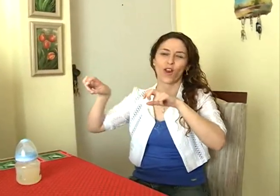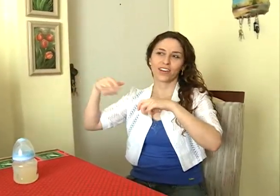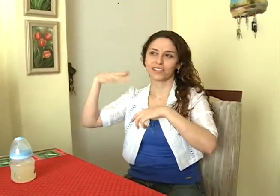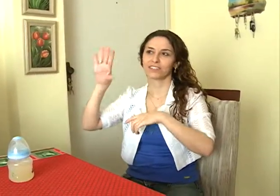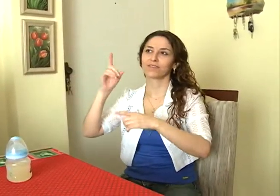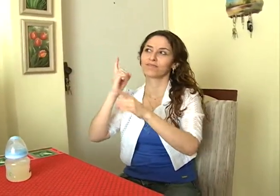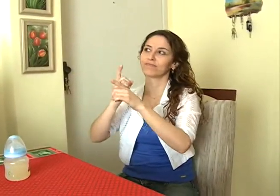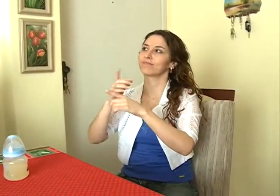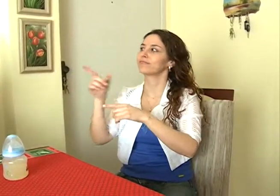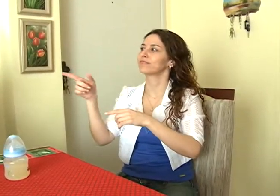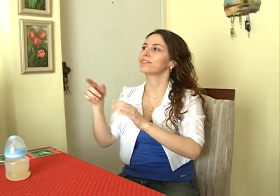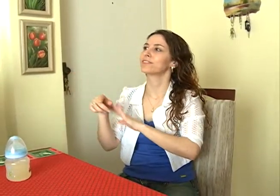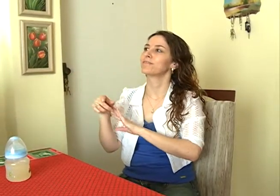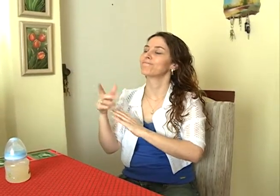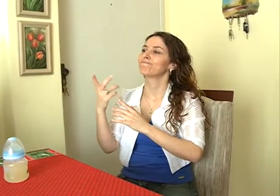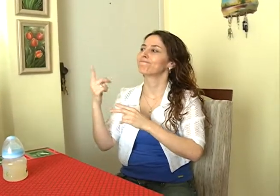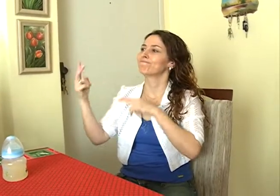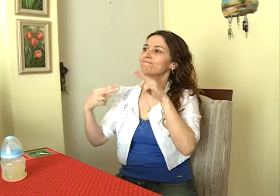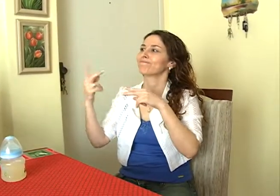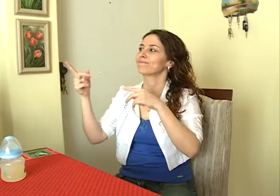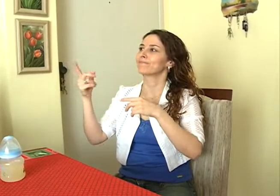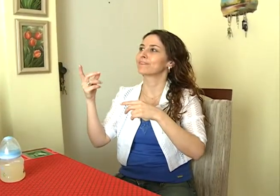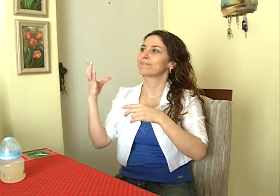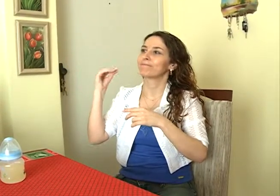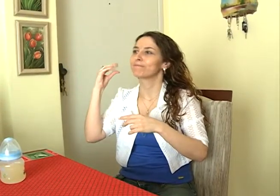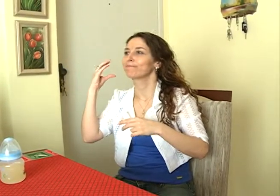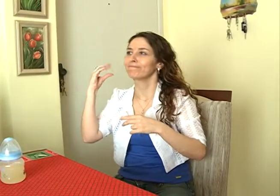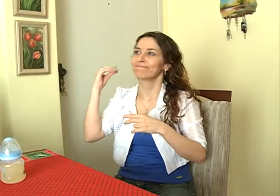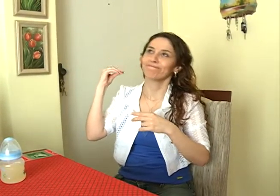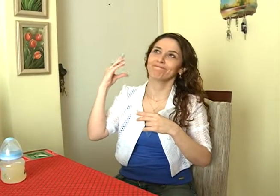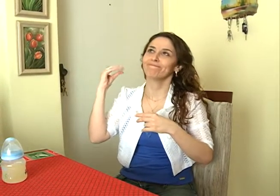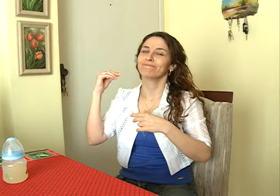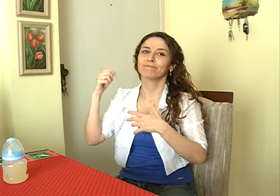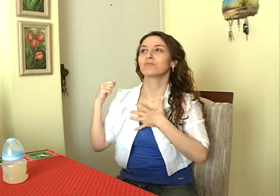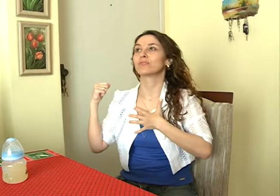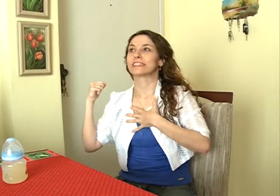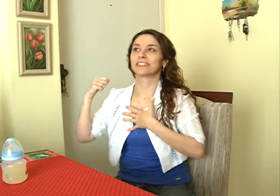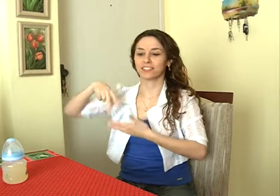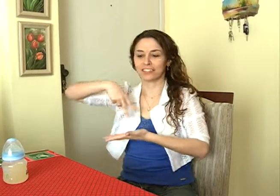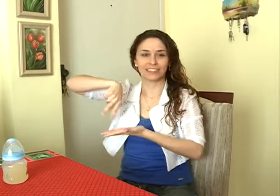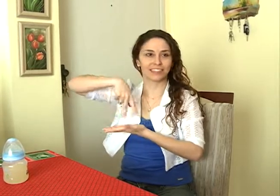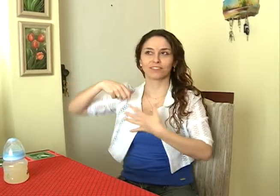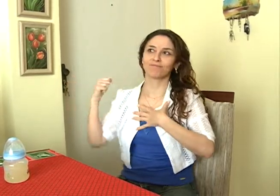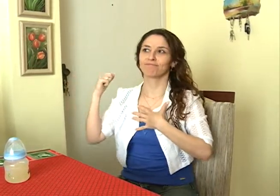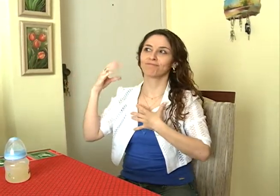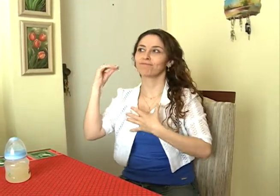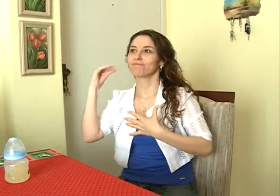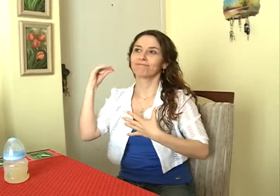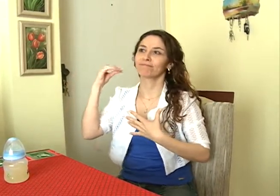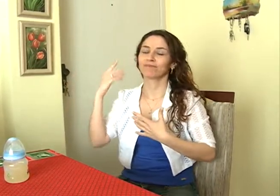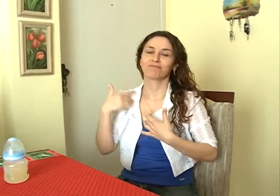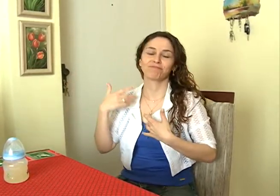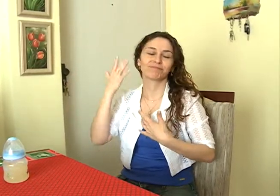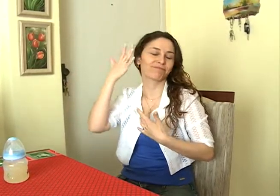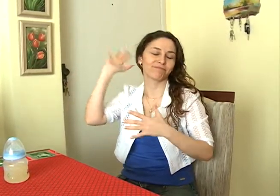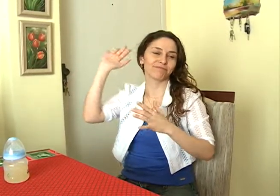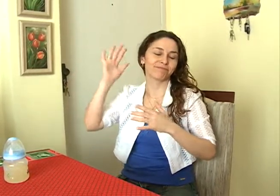Nós nos encontramos pra fora. Ele me paquerou, tentou conversar oralmente comigo durante uma